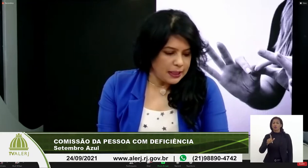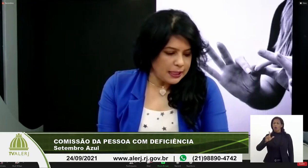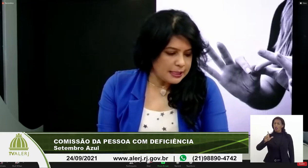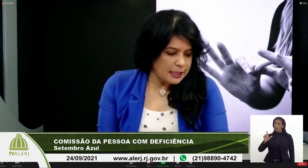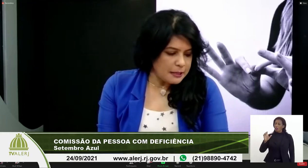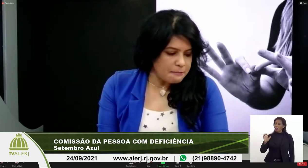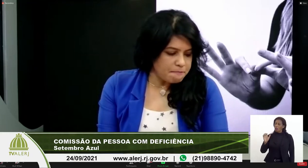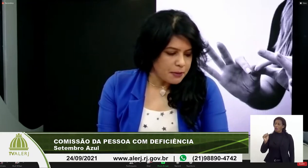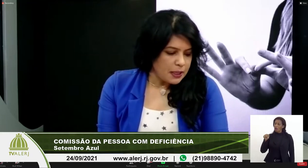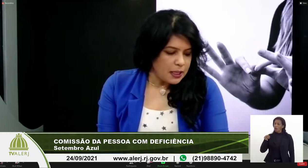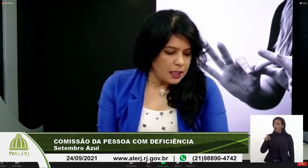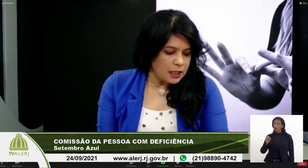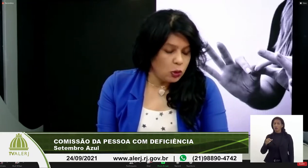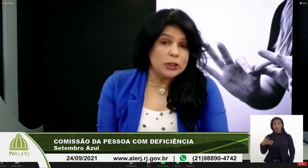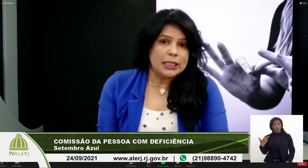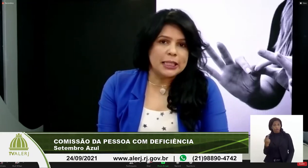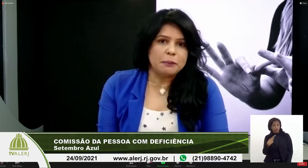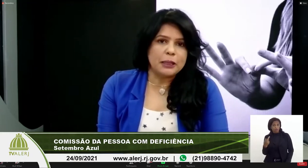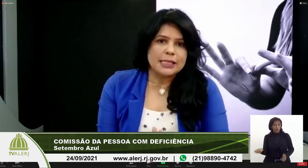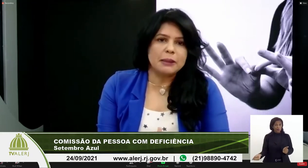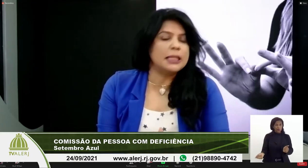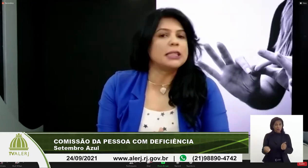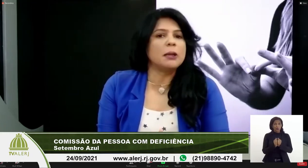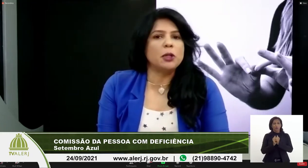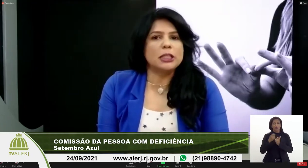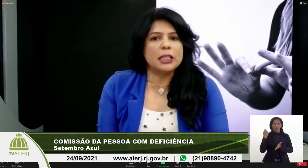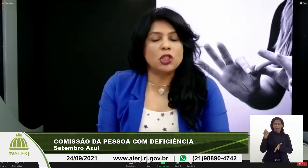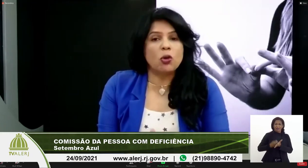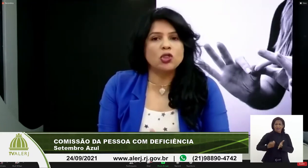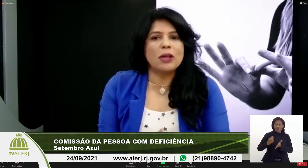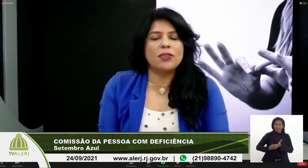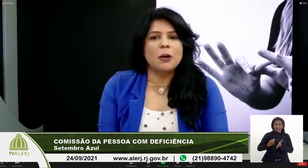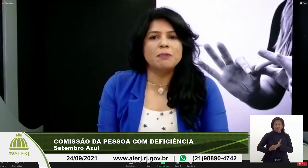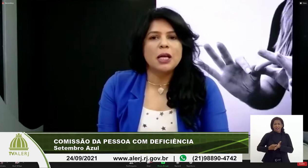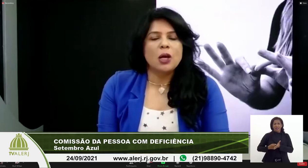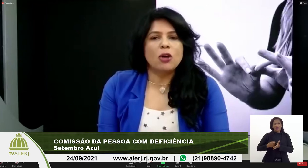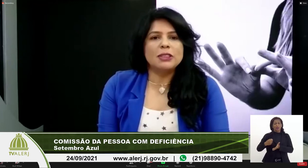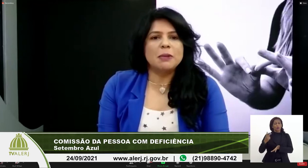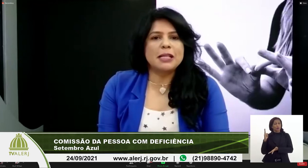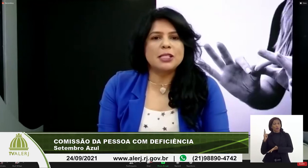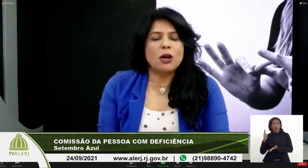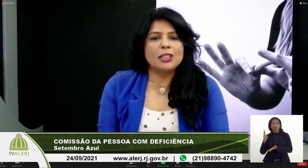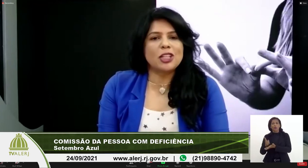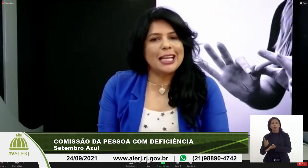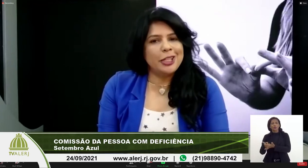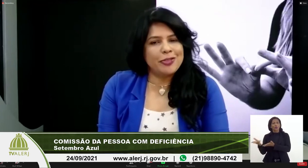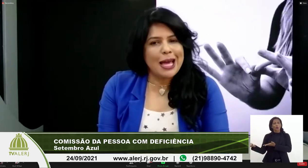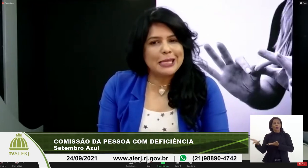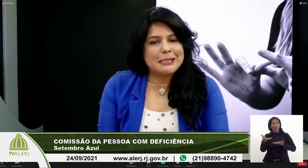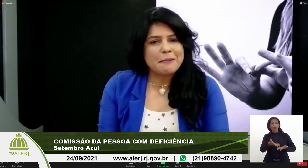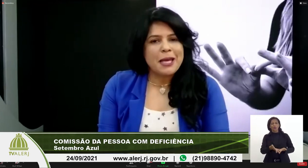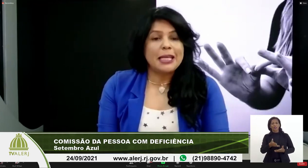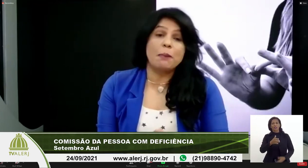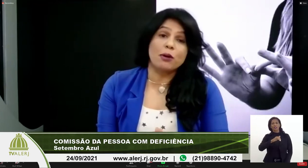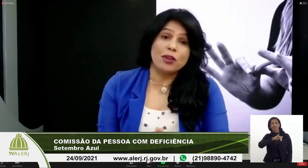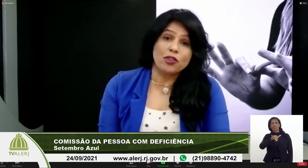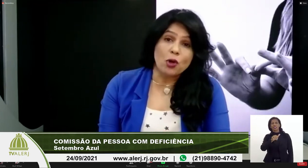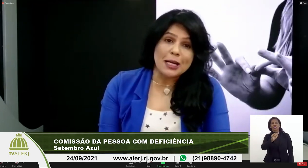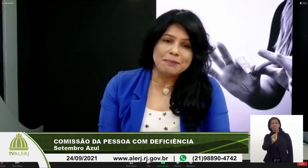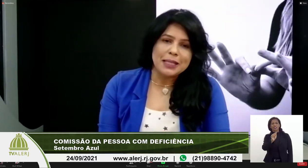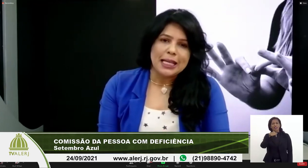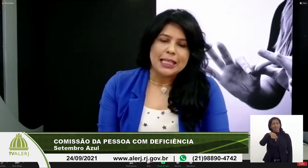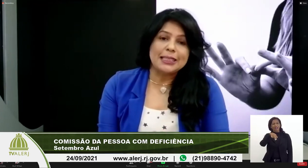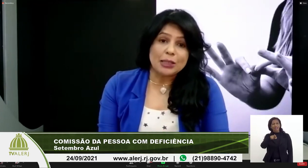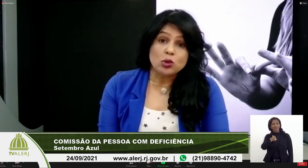sim, nessa luta por essa bandeira tão importante. Em continuação, convidamos a senhora Jaqueline Félix, que é a